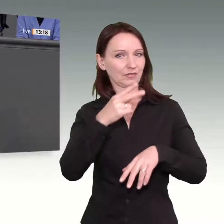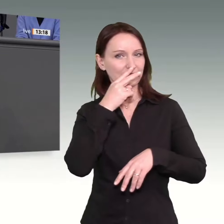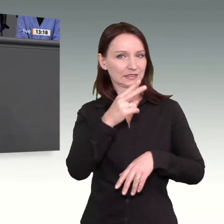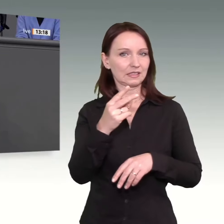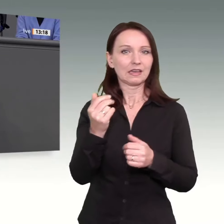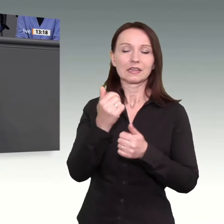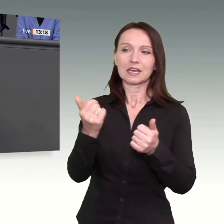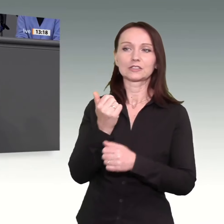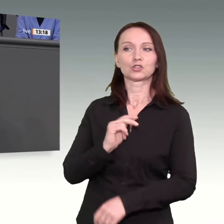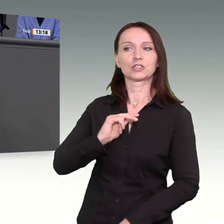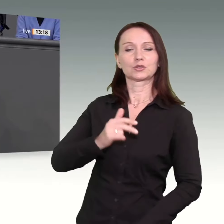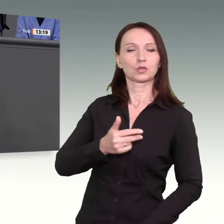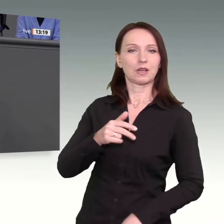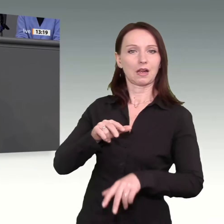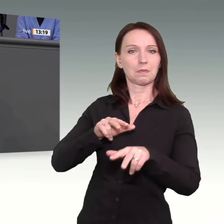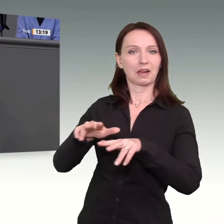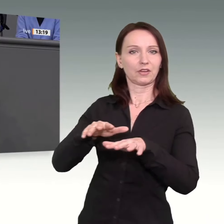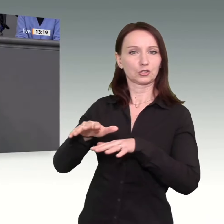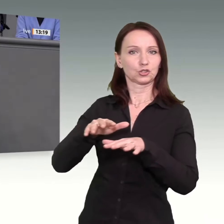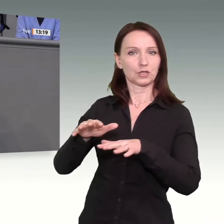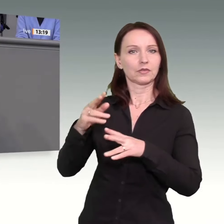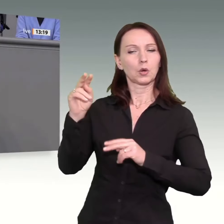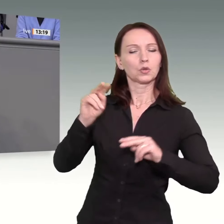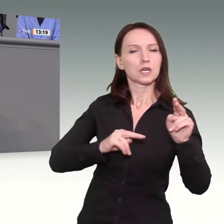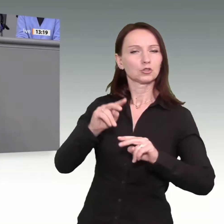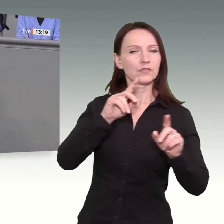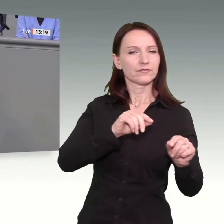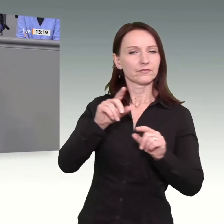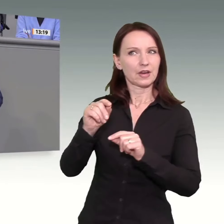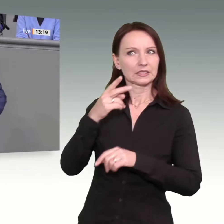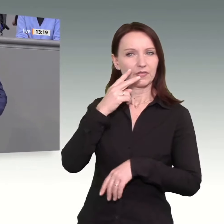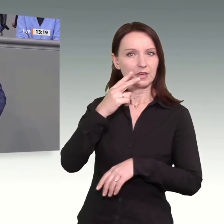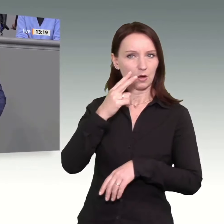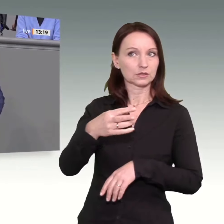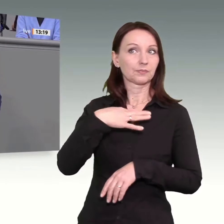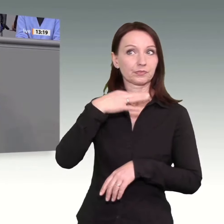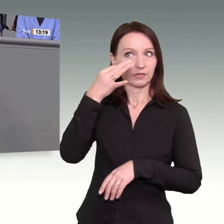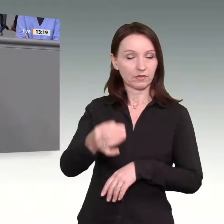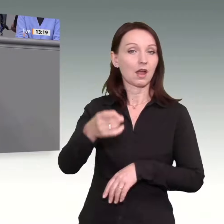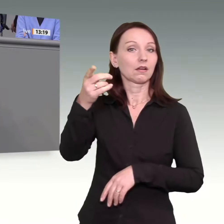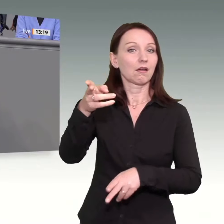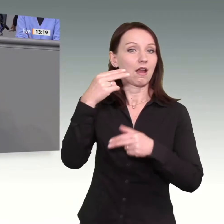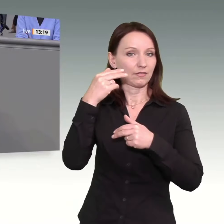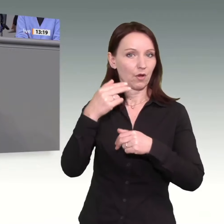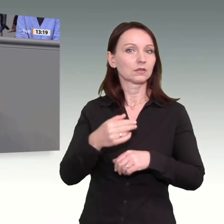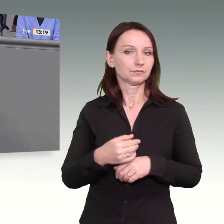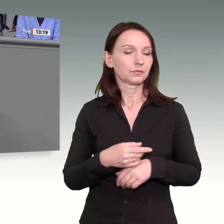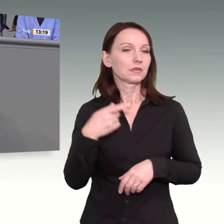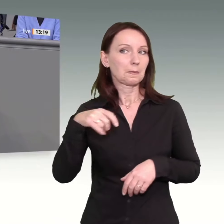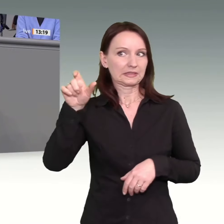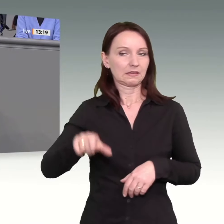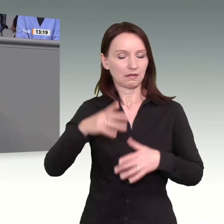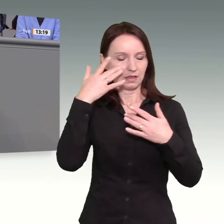von denen der klassischen sozialen Marktwirtschaft unterscheiden, antworten Sie, und ich darf zitieren mit Erlaubnis der